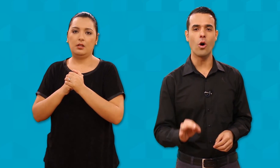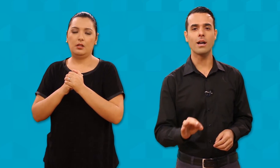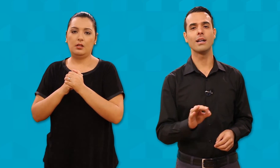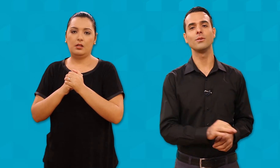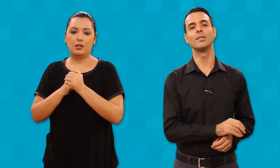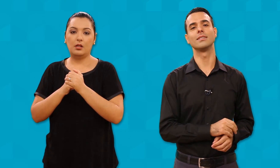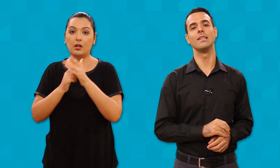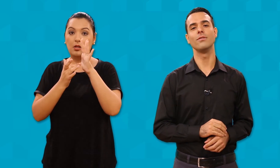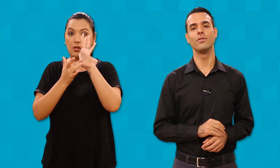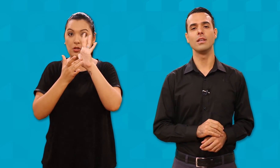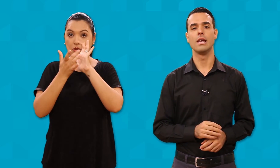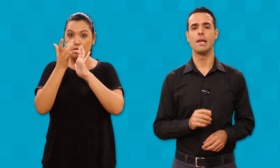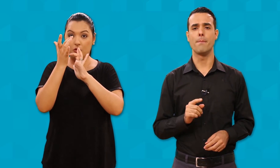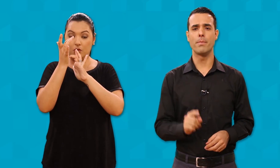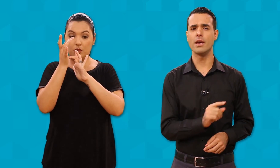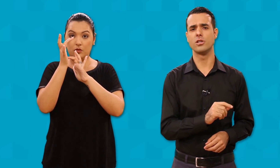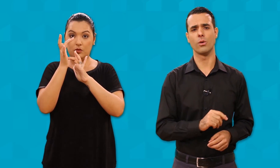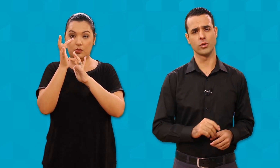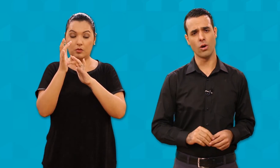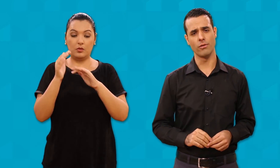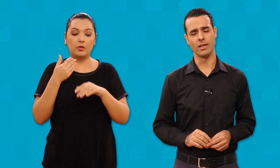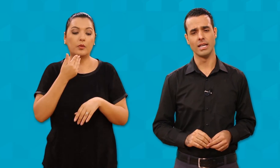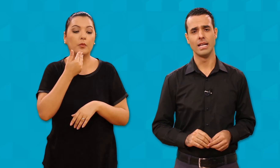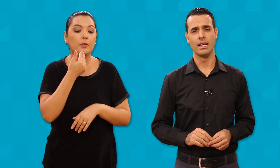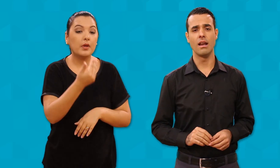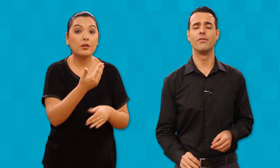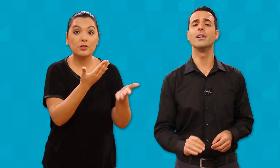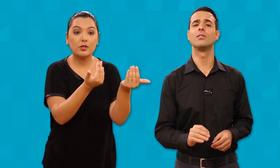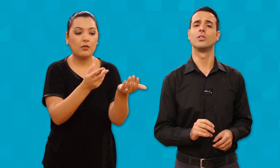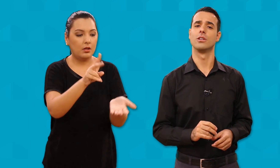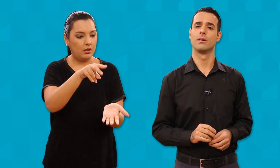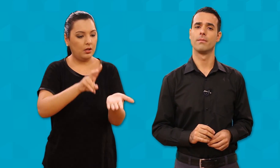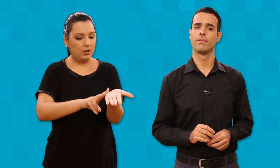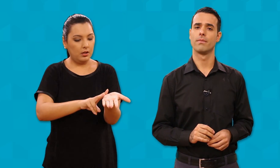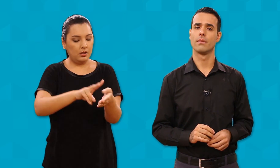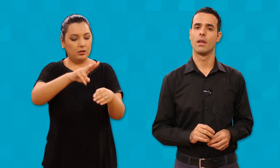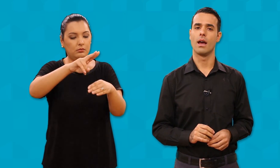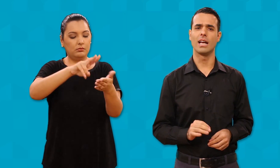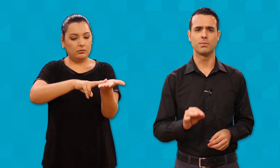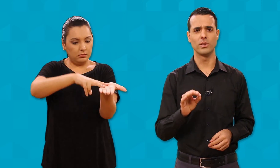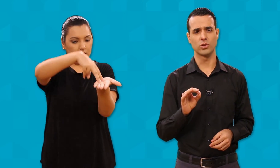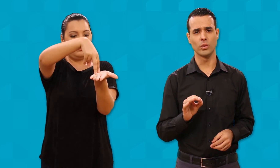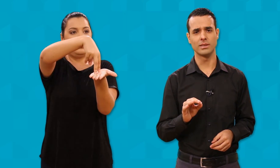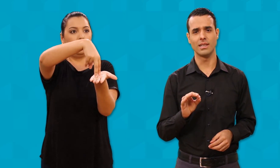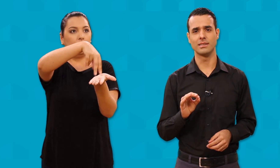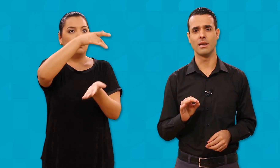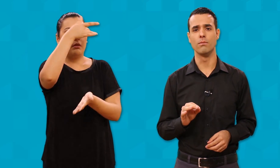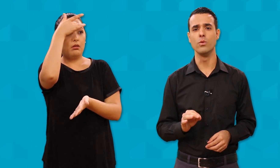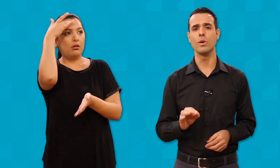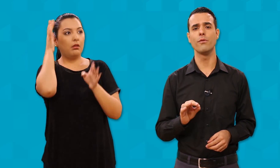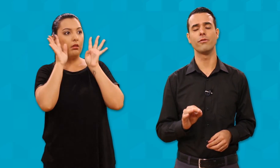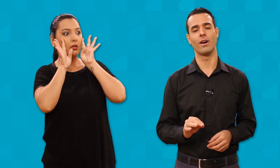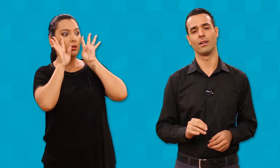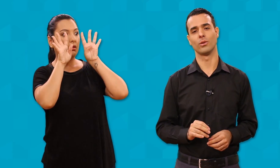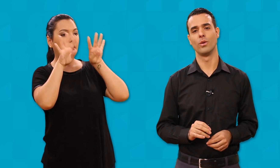toca no esquife e pede ao jovem, levante. As pessoas testemunham o fato